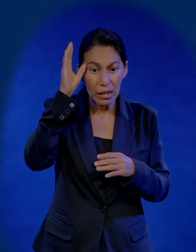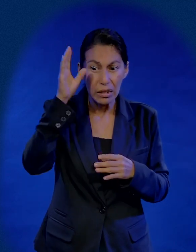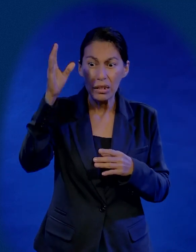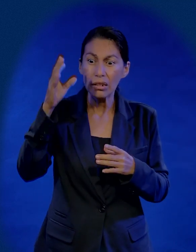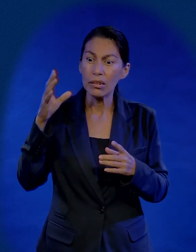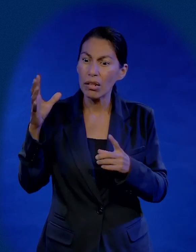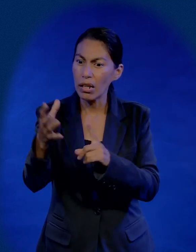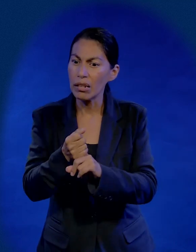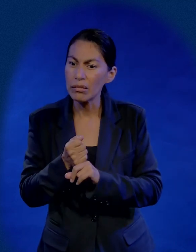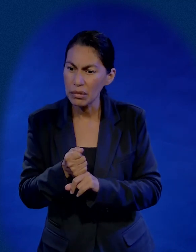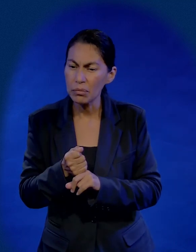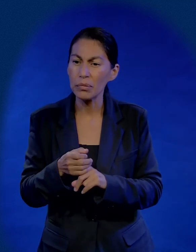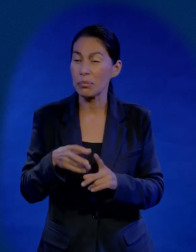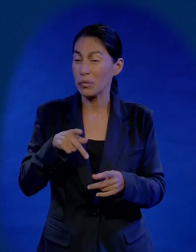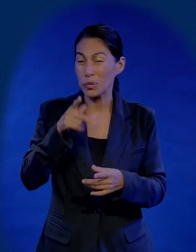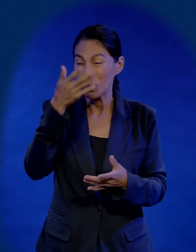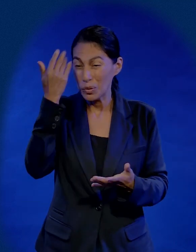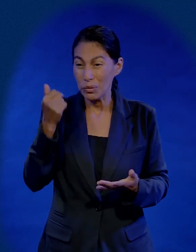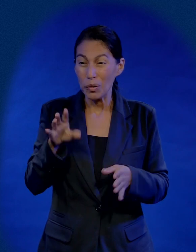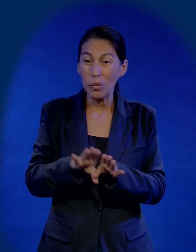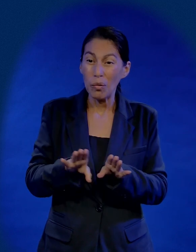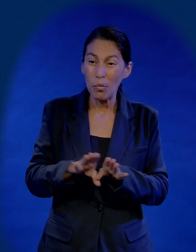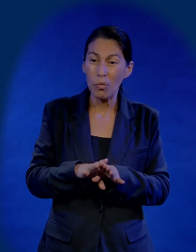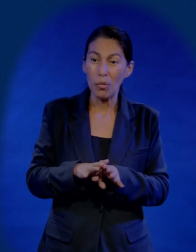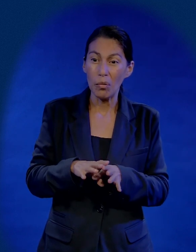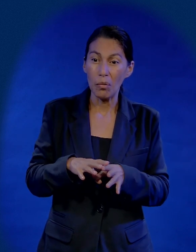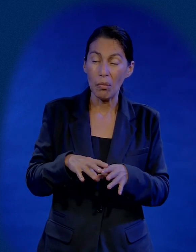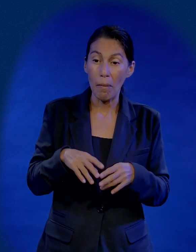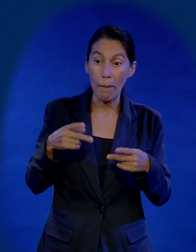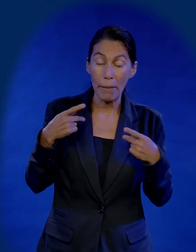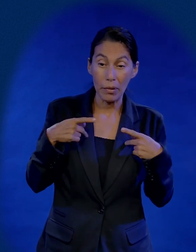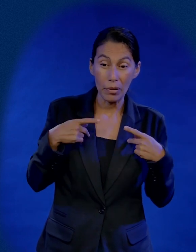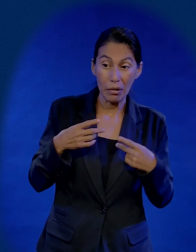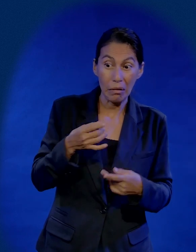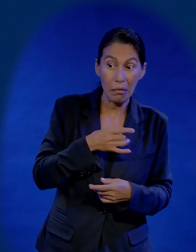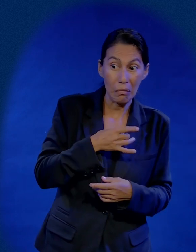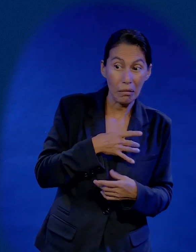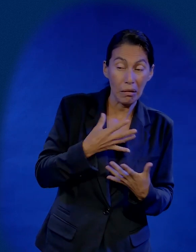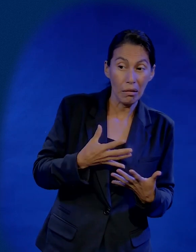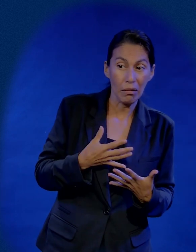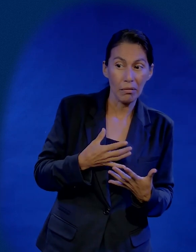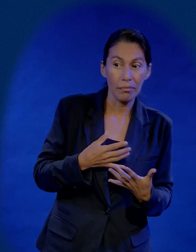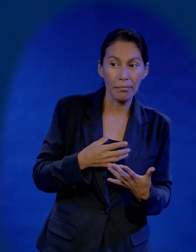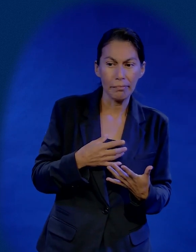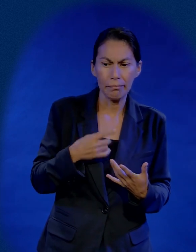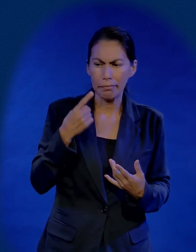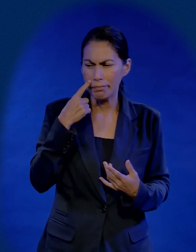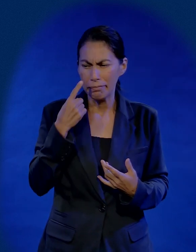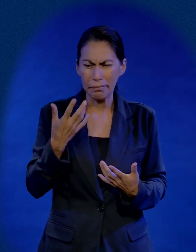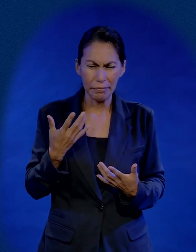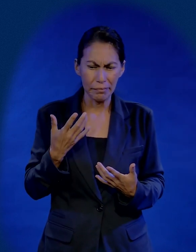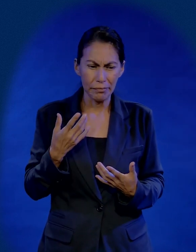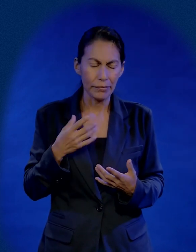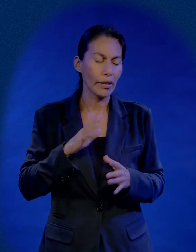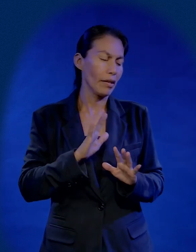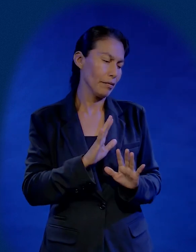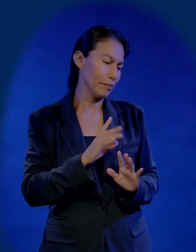Cristo. Pero no sabían cómo. Porque le tenían miedo a la gente. Judas lee eso. Entonces, en su forma de diagramar las cosas, él dice.